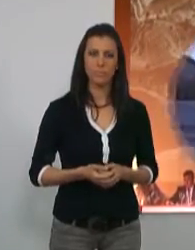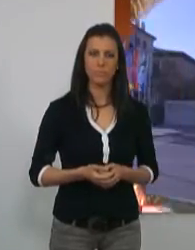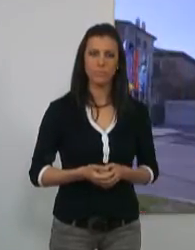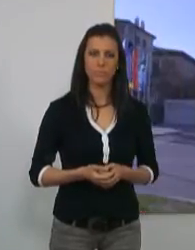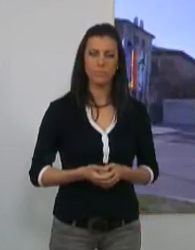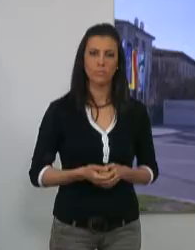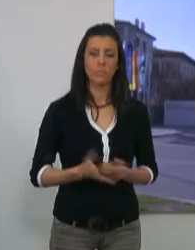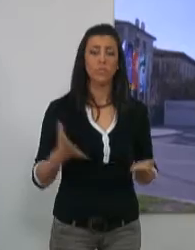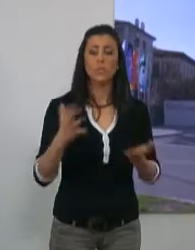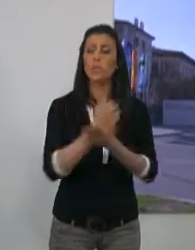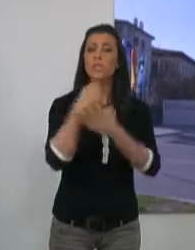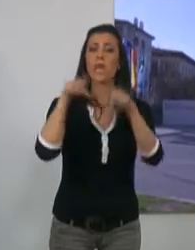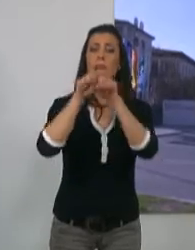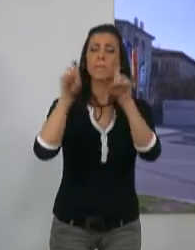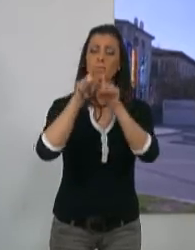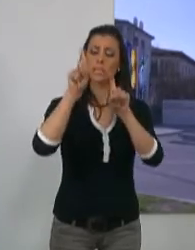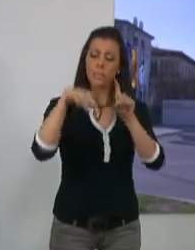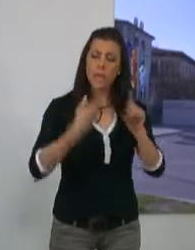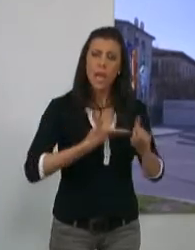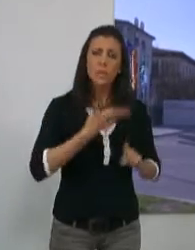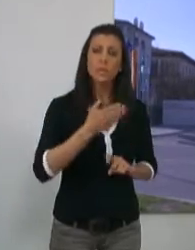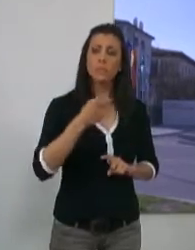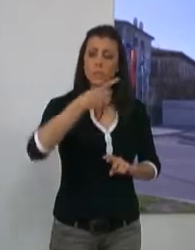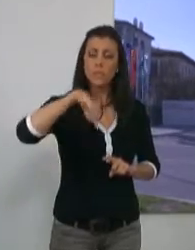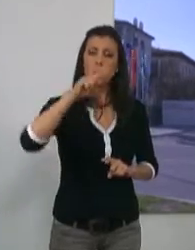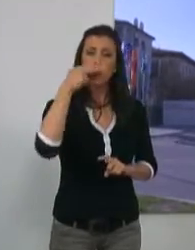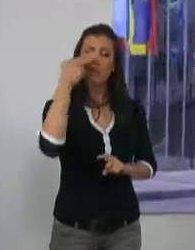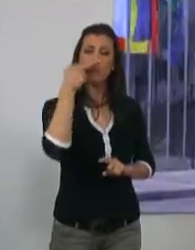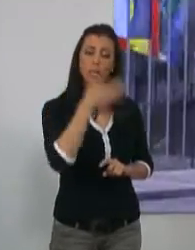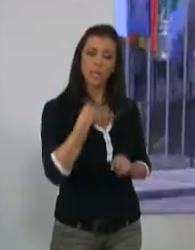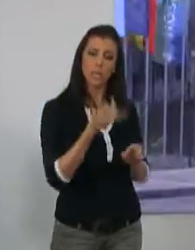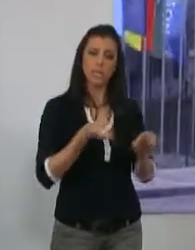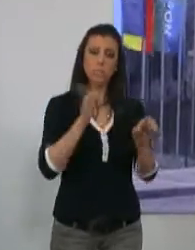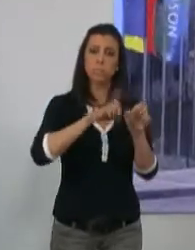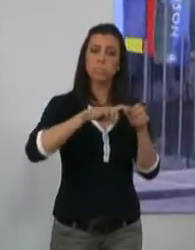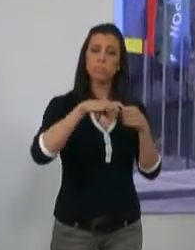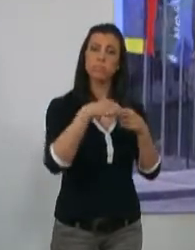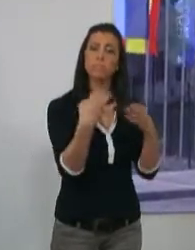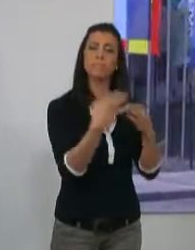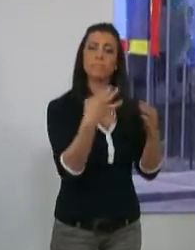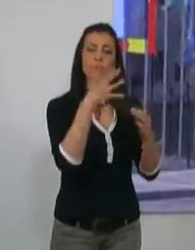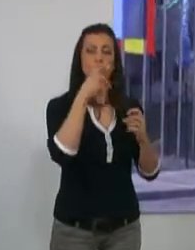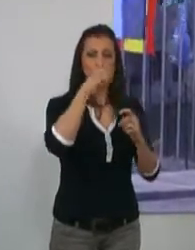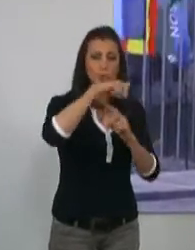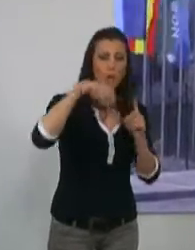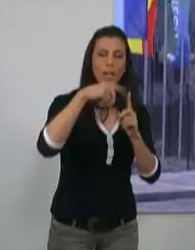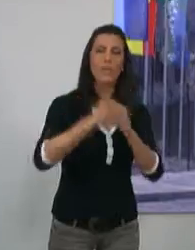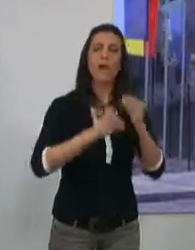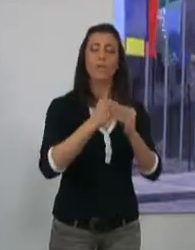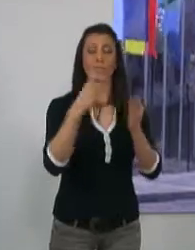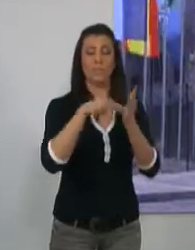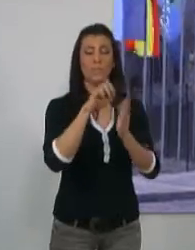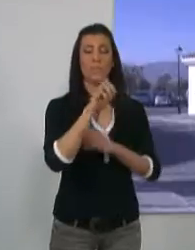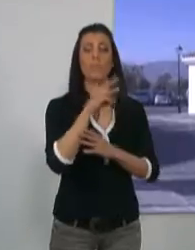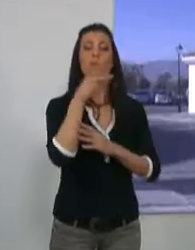Toda aquella empresa y ayuntamiento interesado en formar parte en la anualidad del año